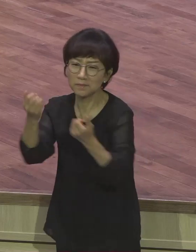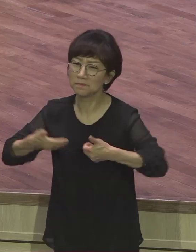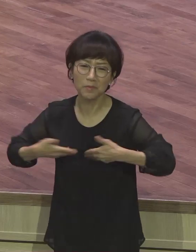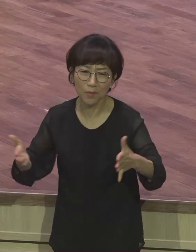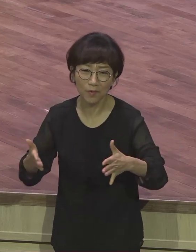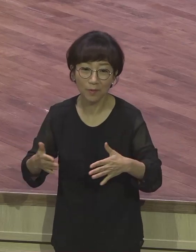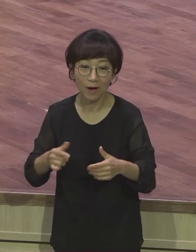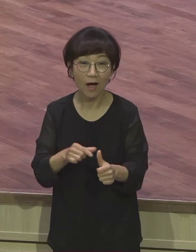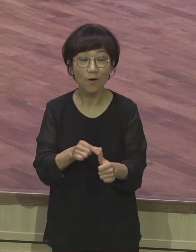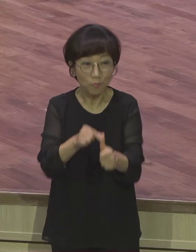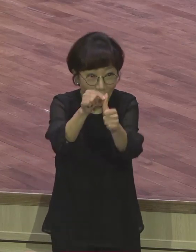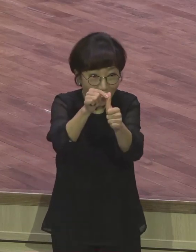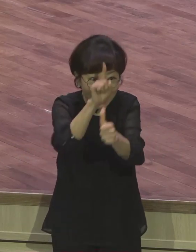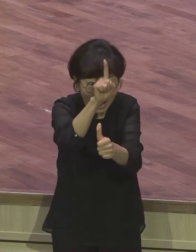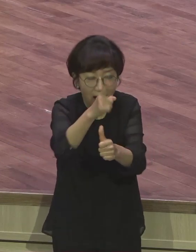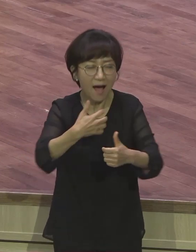너무 기뻤어요. 구원의 감격 속에.